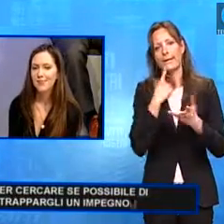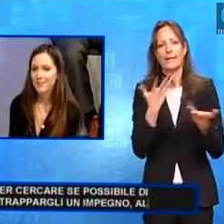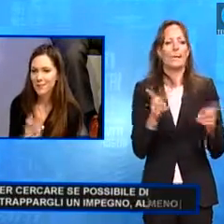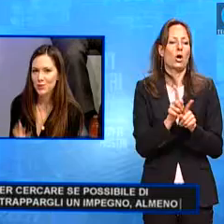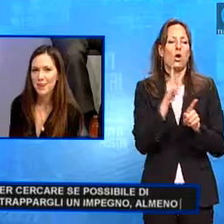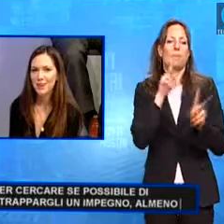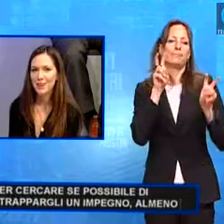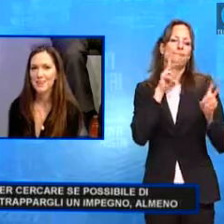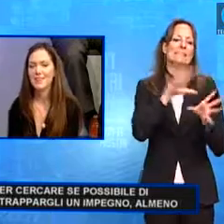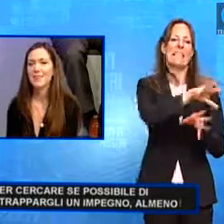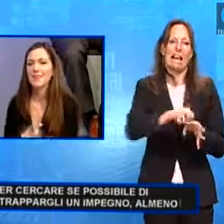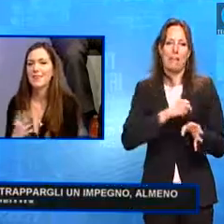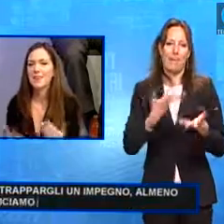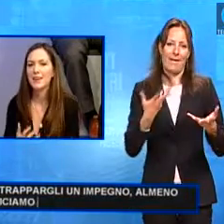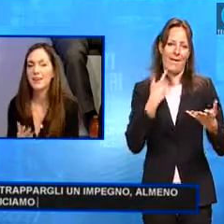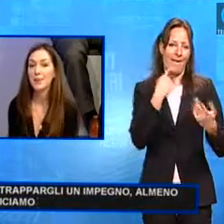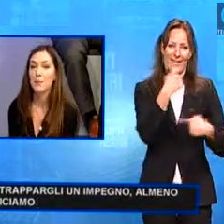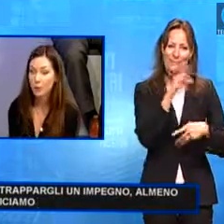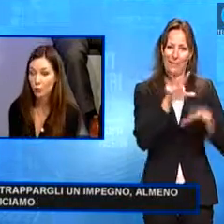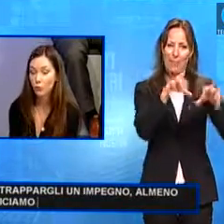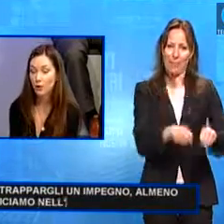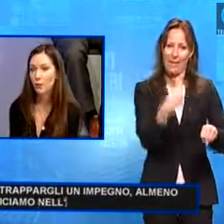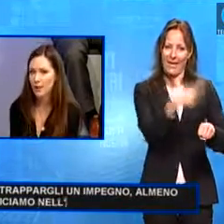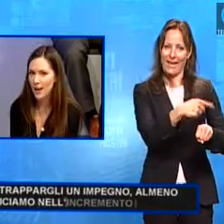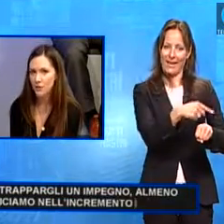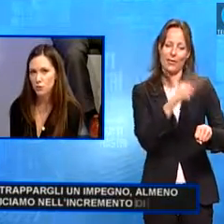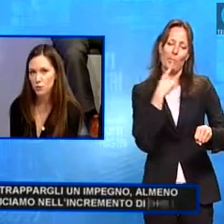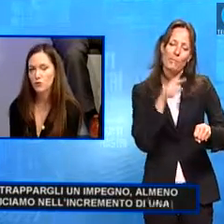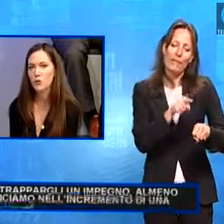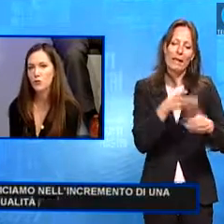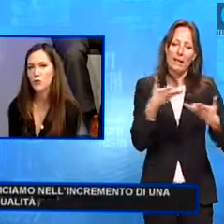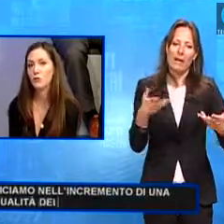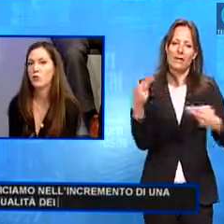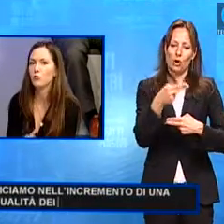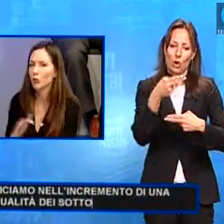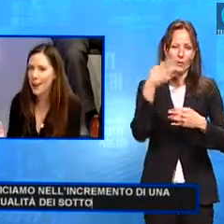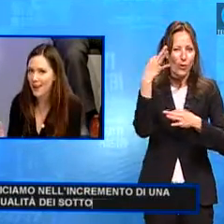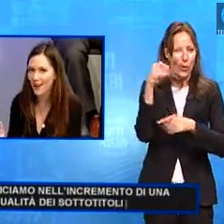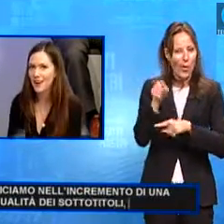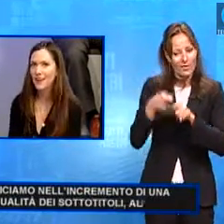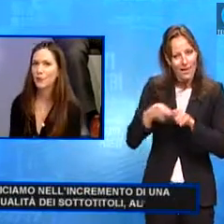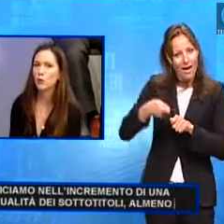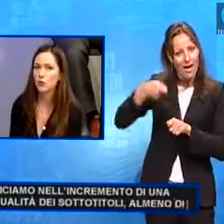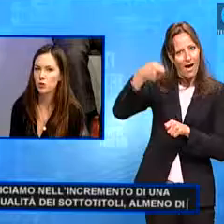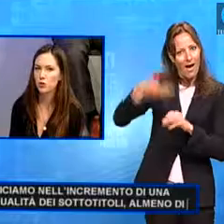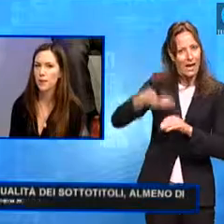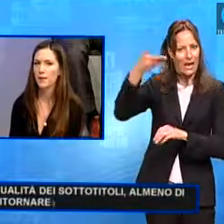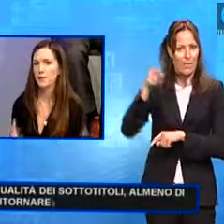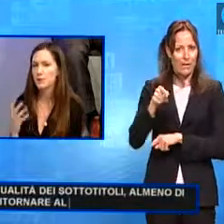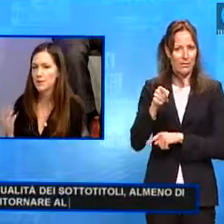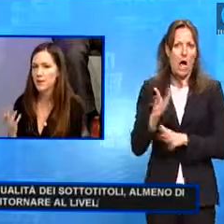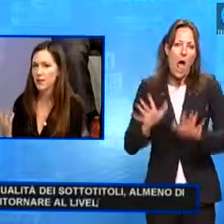nell'incremento di una qualità dei sottotitoli almeno di ritornare a livello